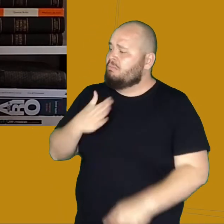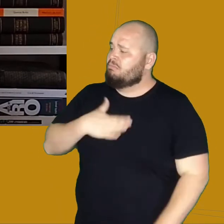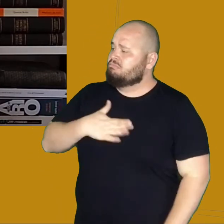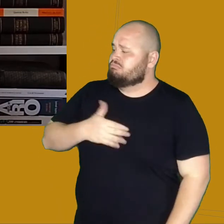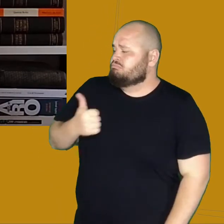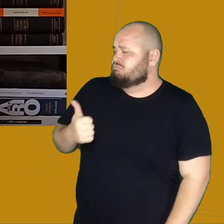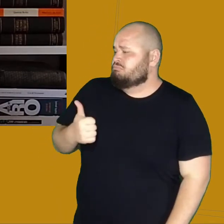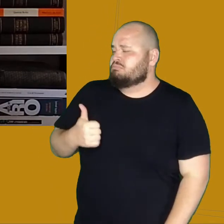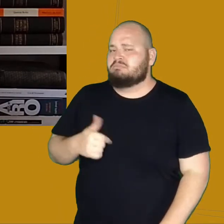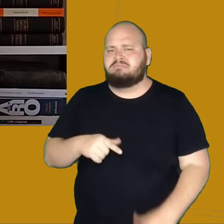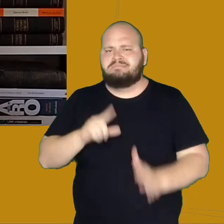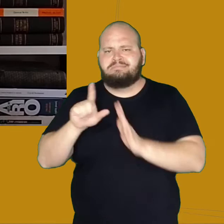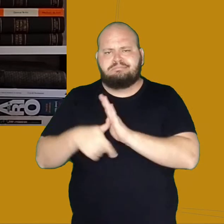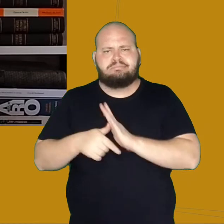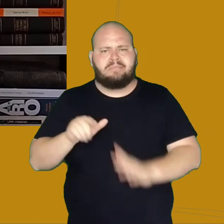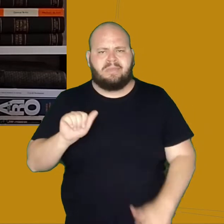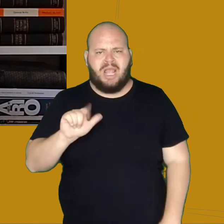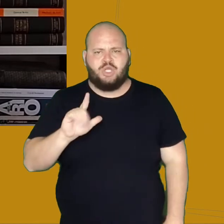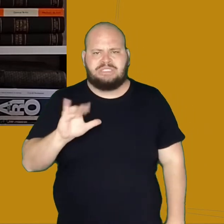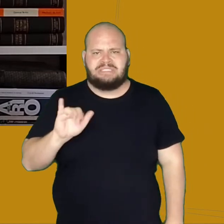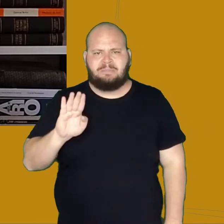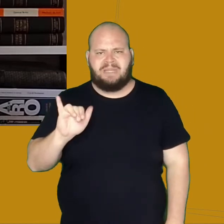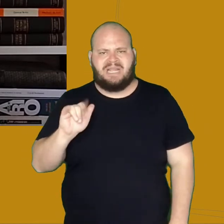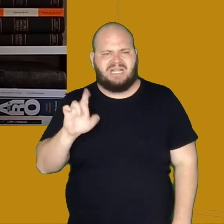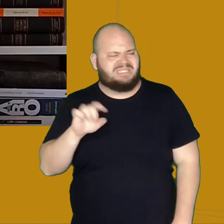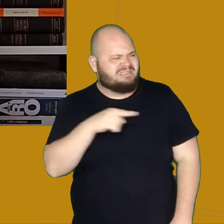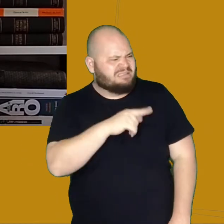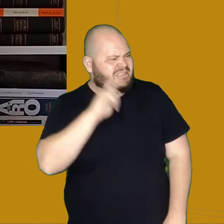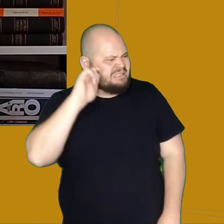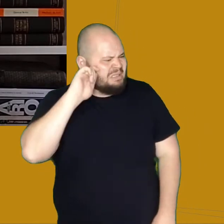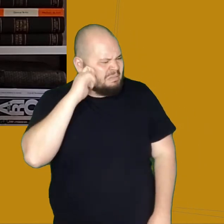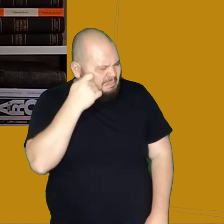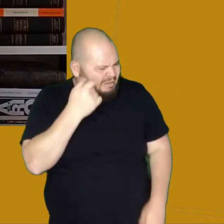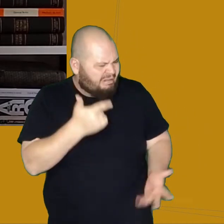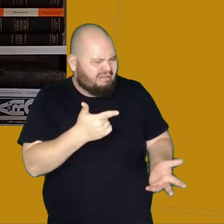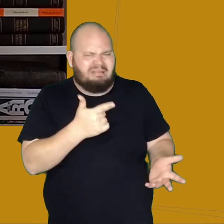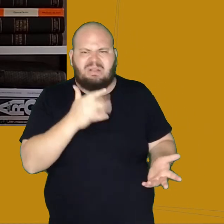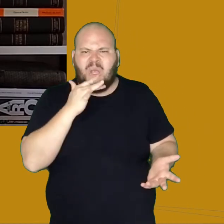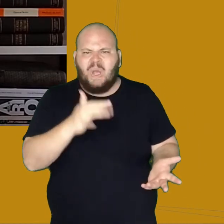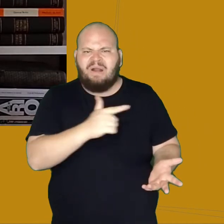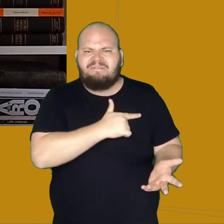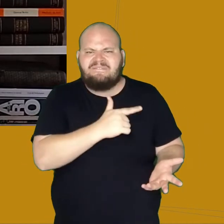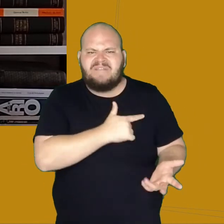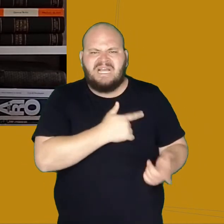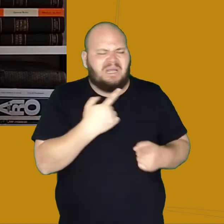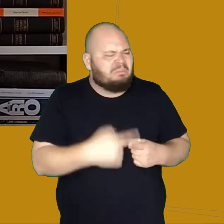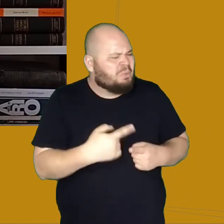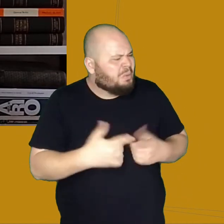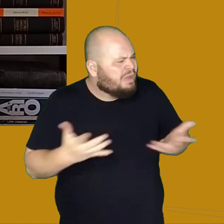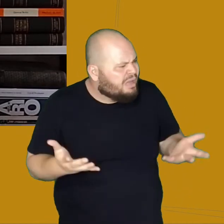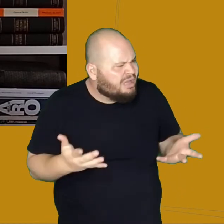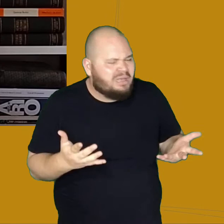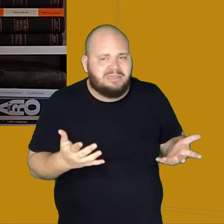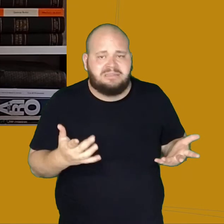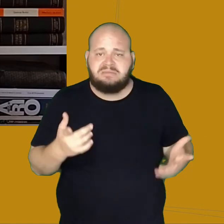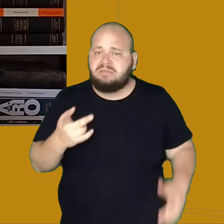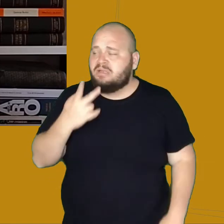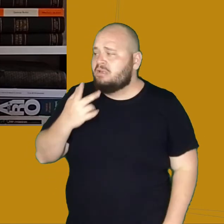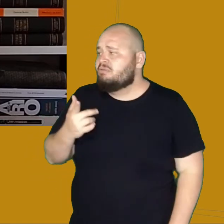Depois, o Alcibiades perguntou por que usar uma cor tão feia, o preto. E o Desembargador disse que a cor era feia,